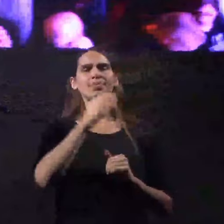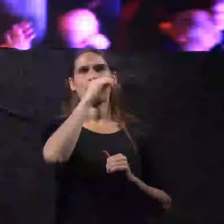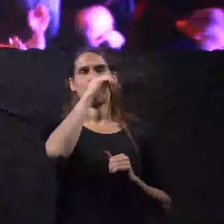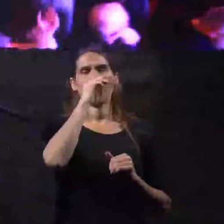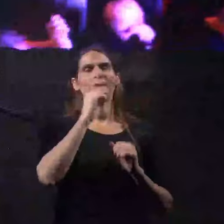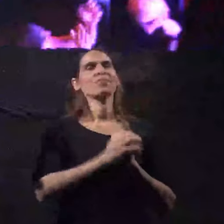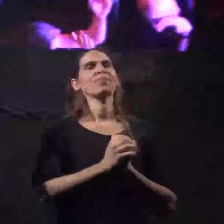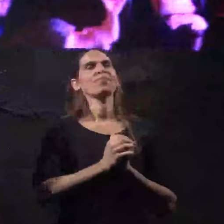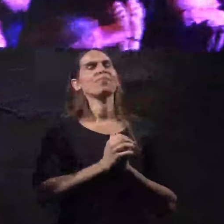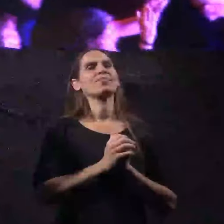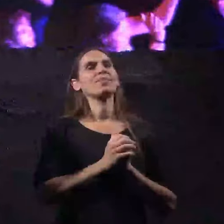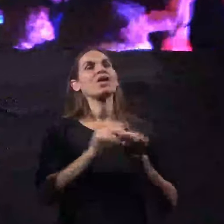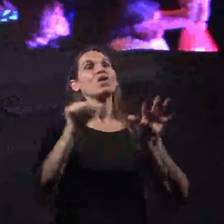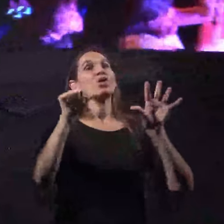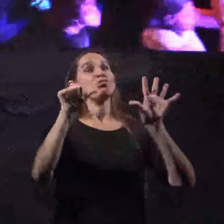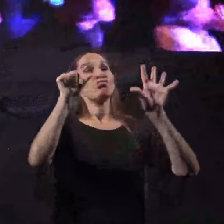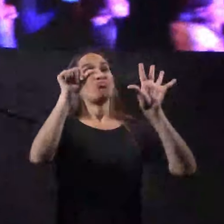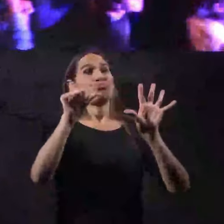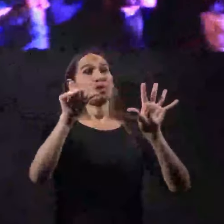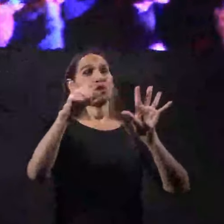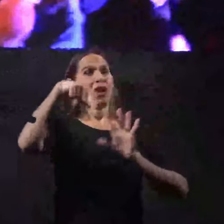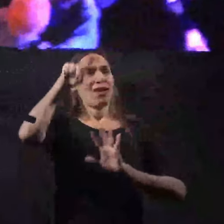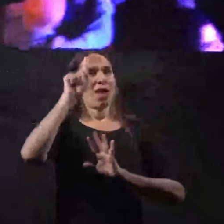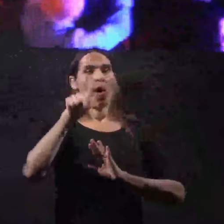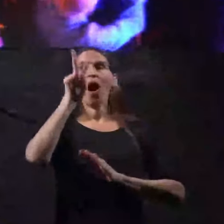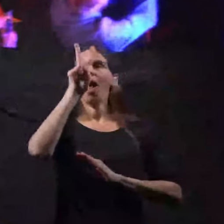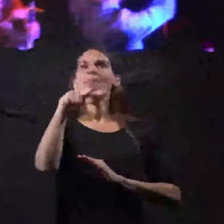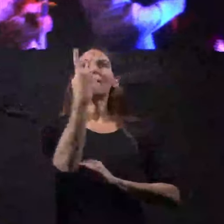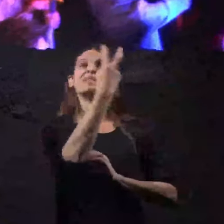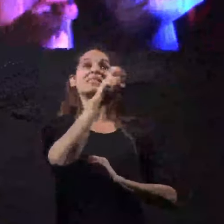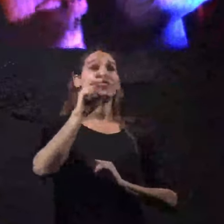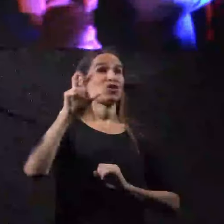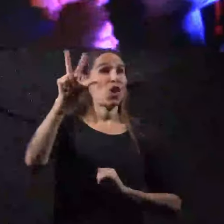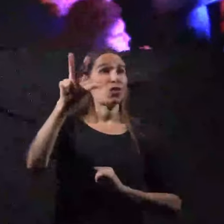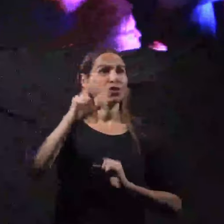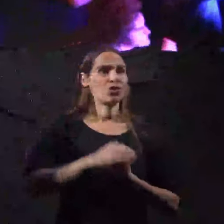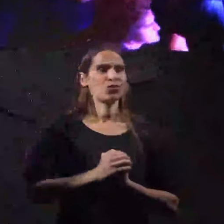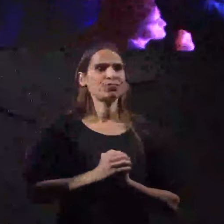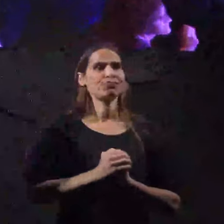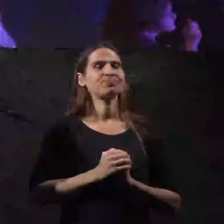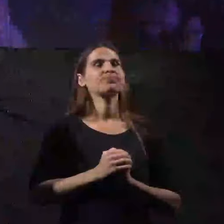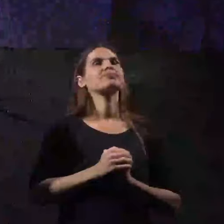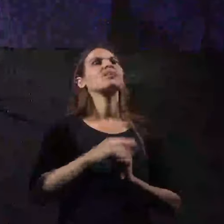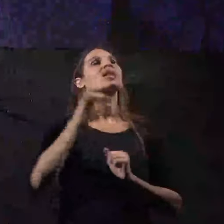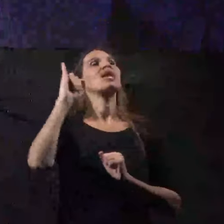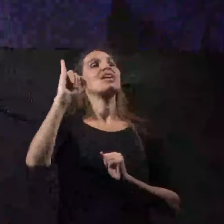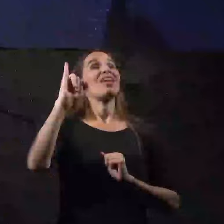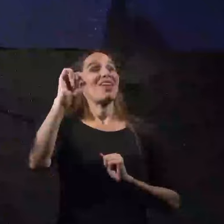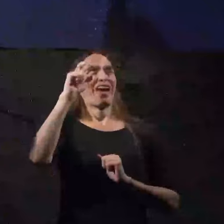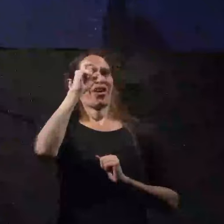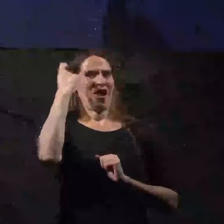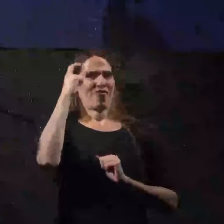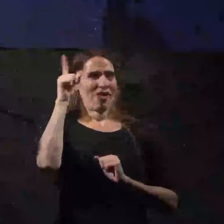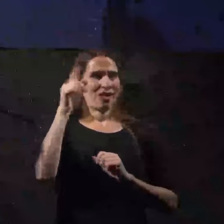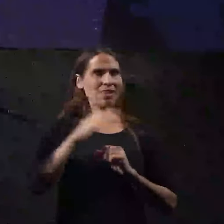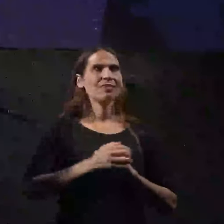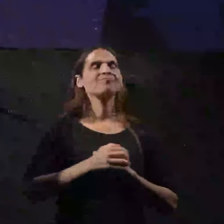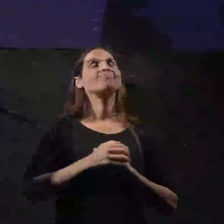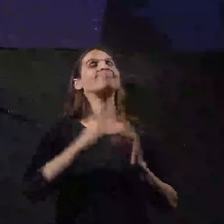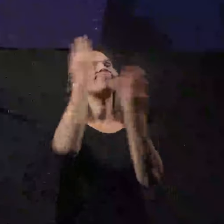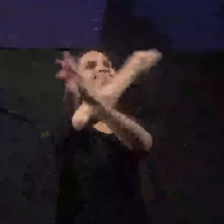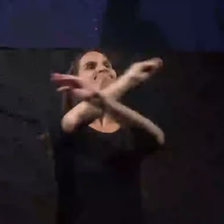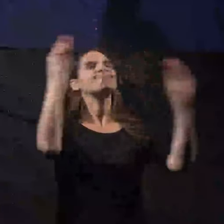בשישי לינואר אלפיים עשרים ושלוש הכריז יריב לוין על